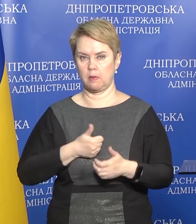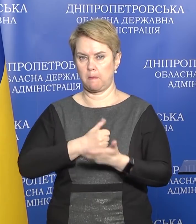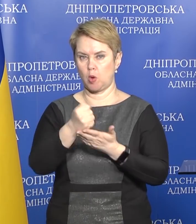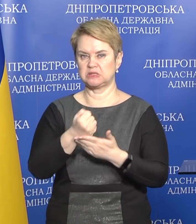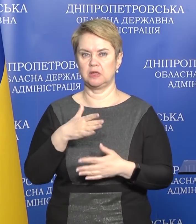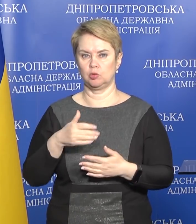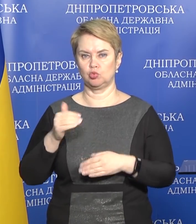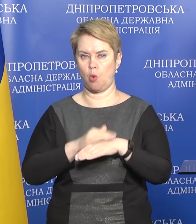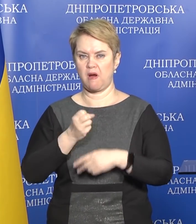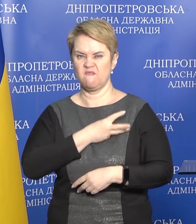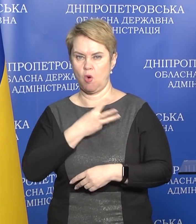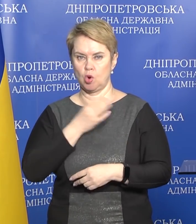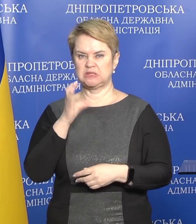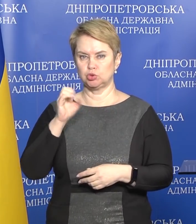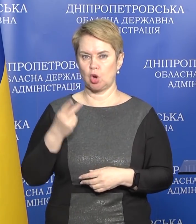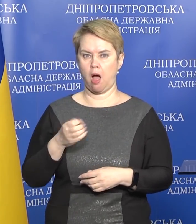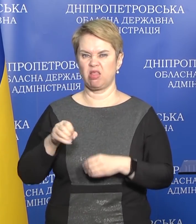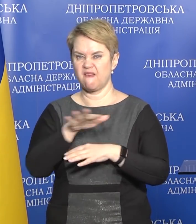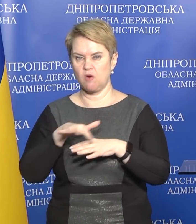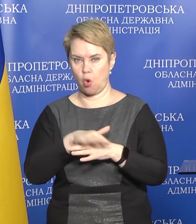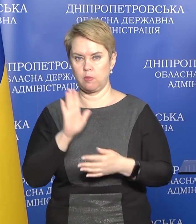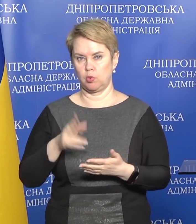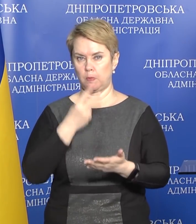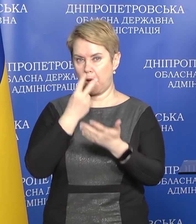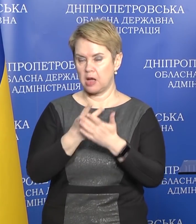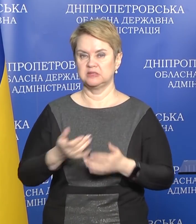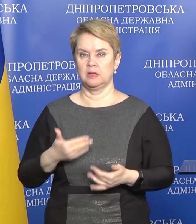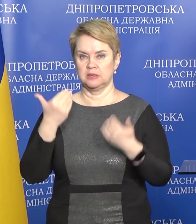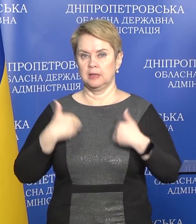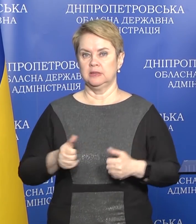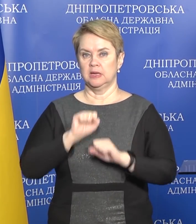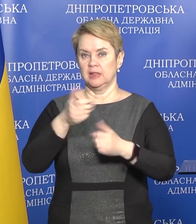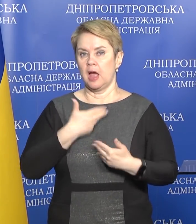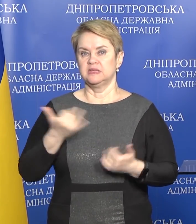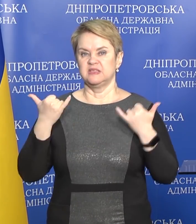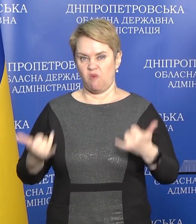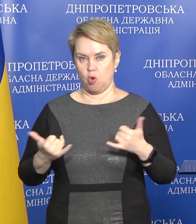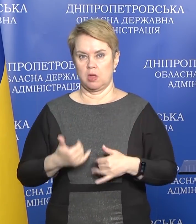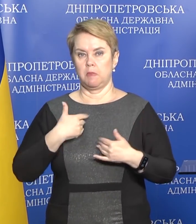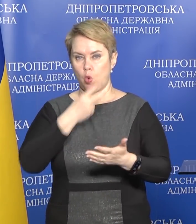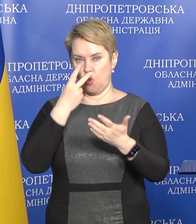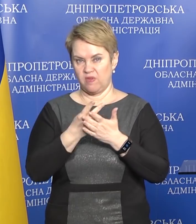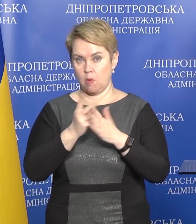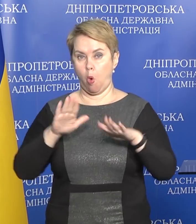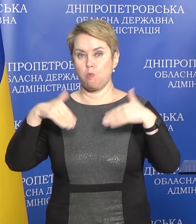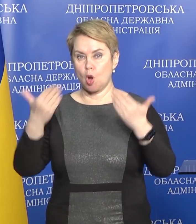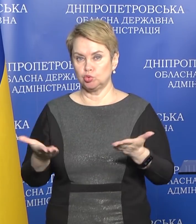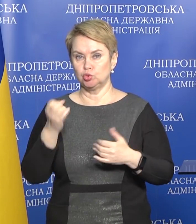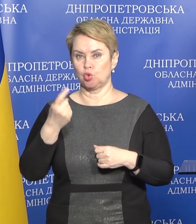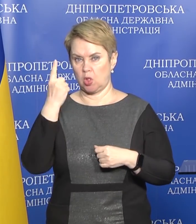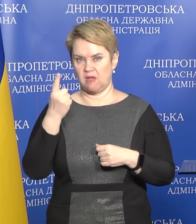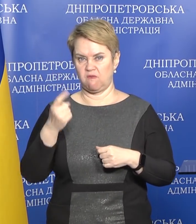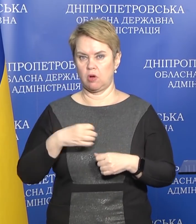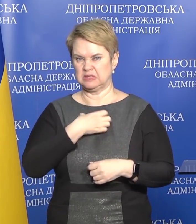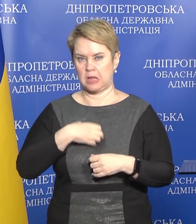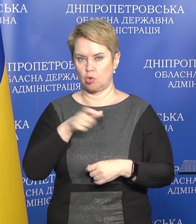в США, в Европе. Я думаю, что в ближайшее время, может быть даже сегодня, мы увидим обращение еще одного